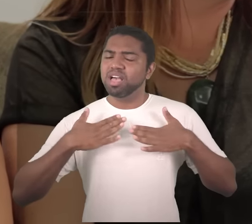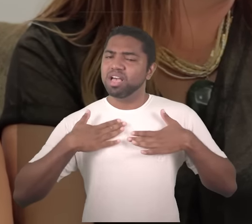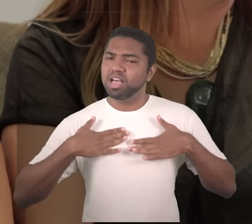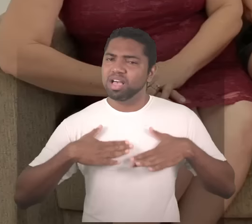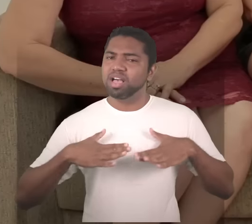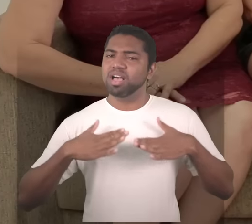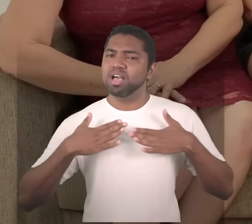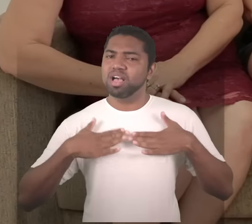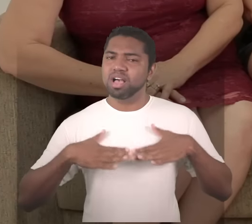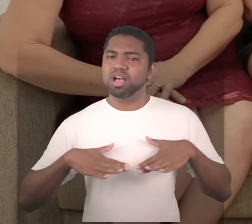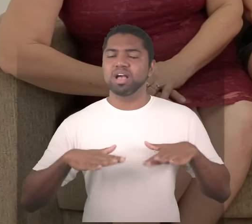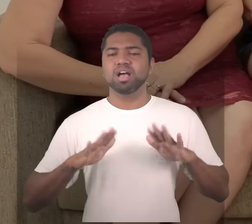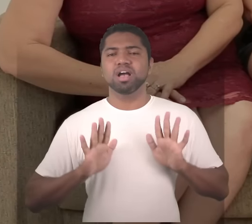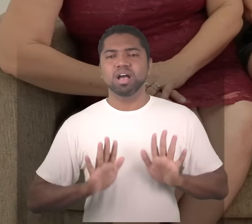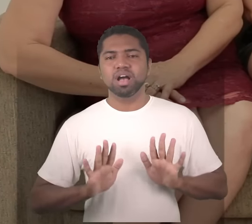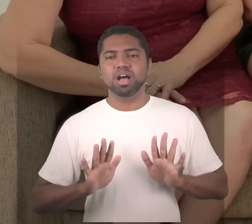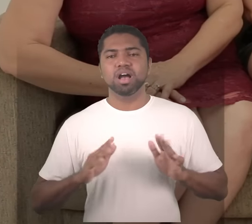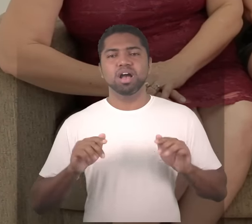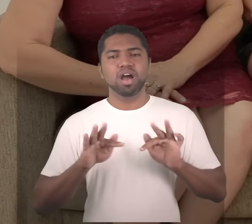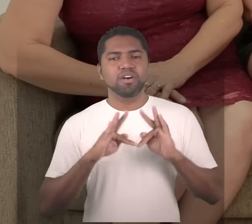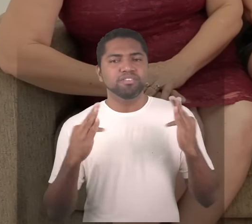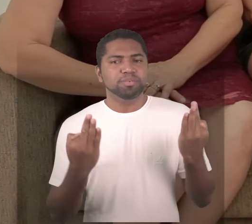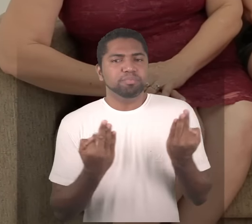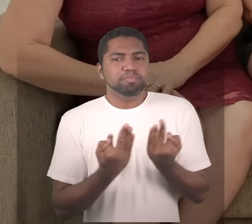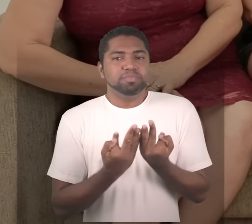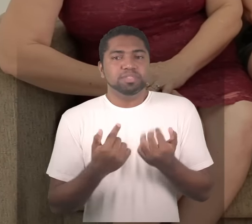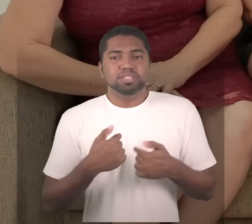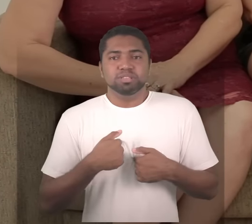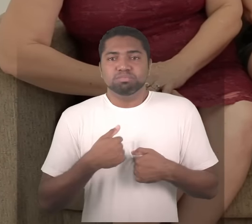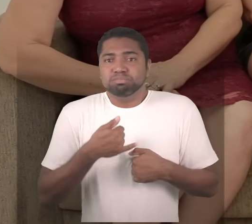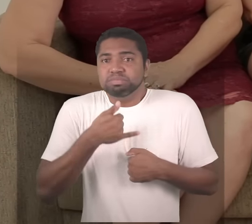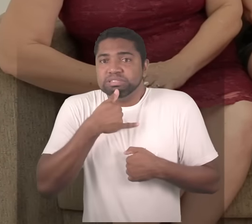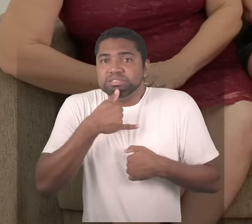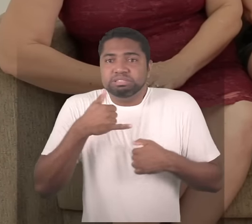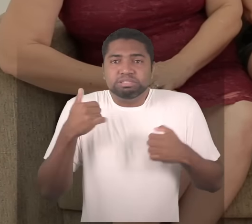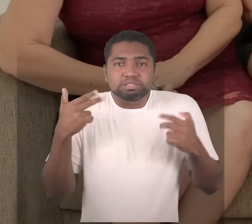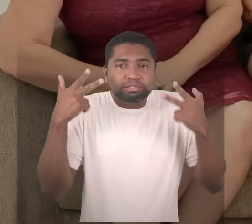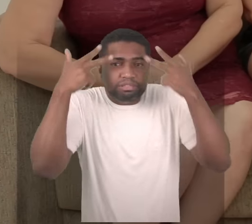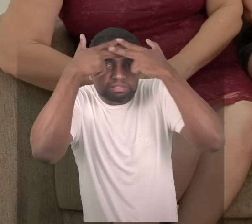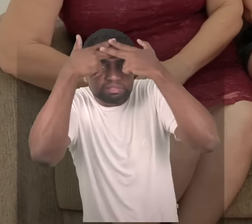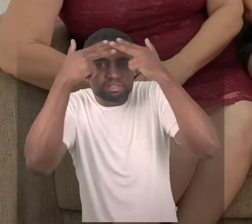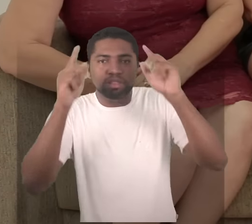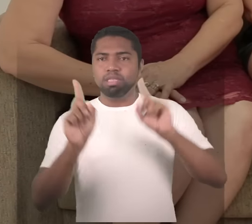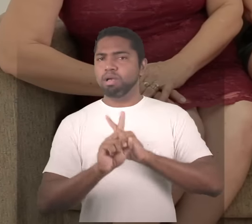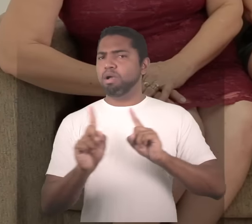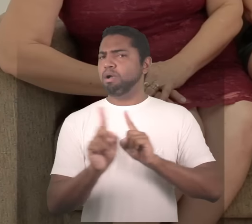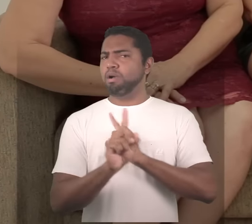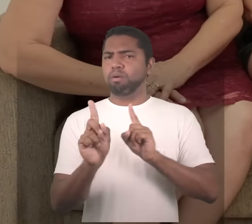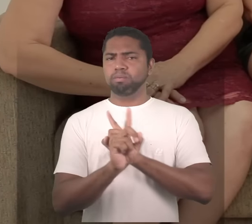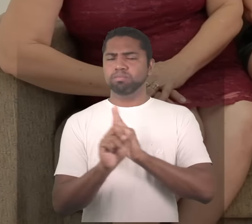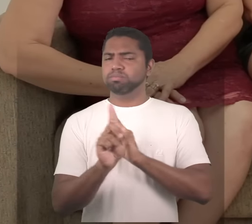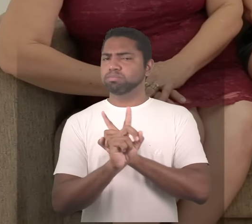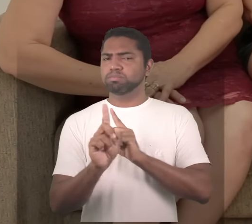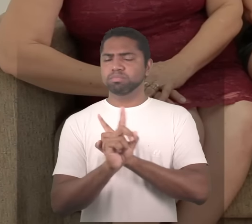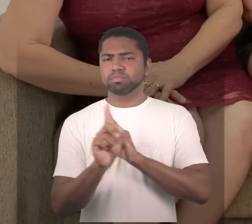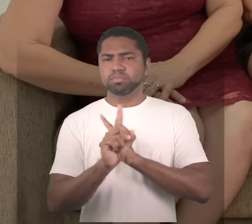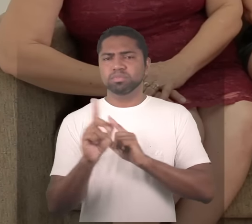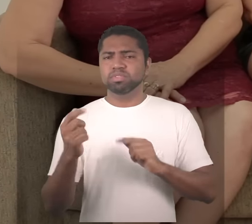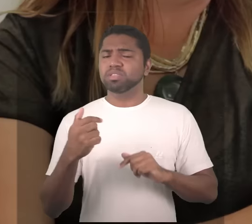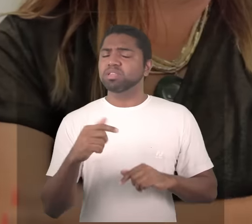eu não tenho nenhum trauma eu não lembro de nenhum trauma de infância pelo contrário nós conversávamos criancinha na escola você